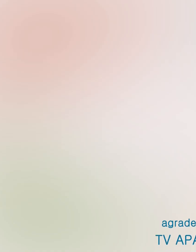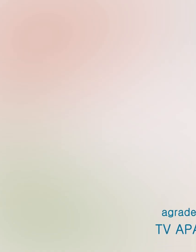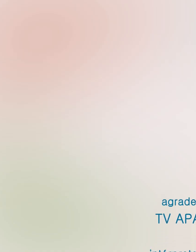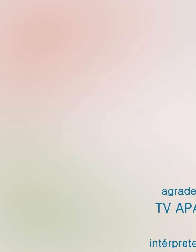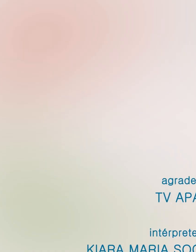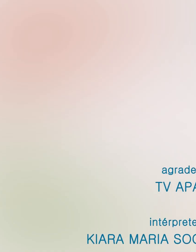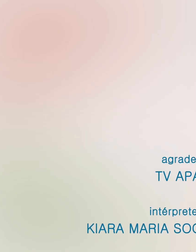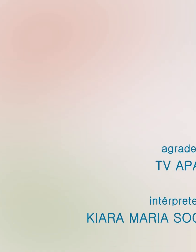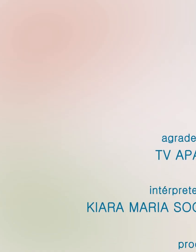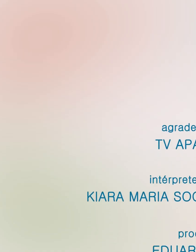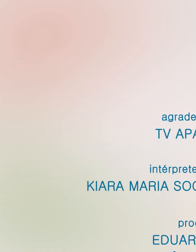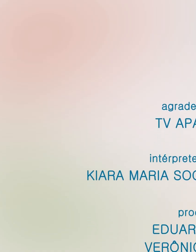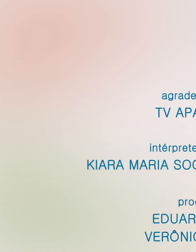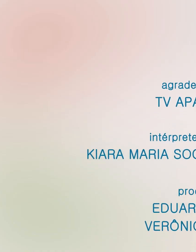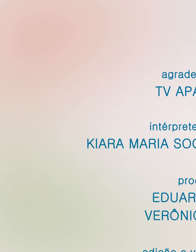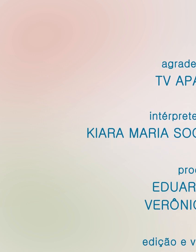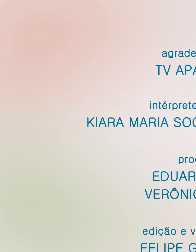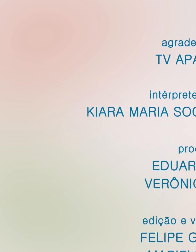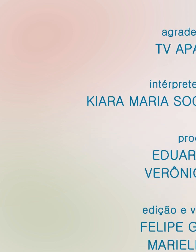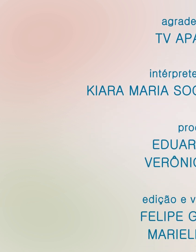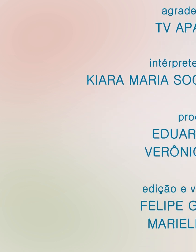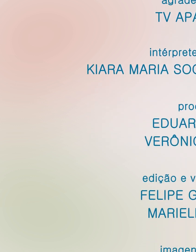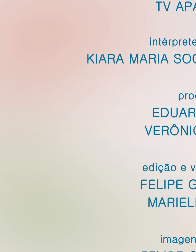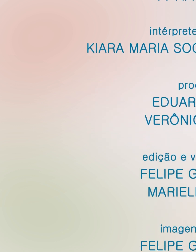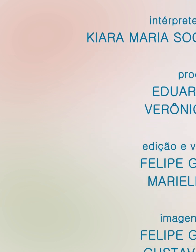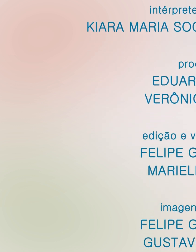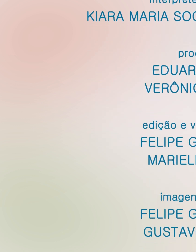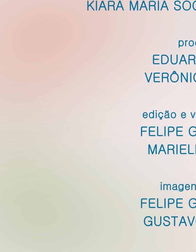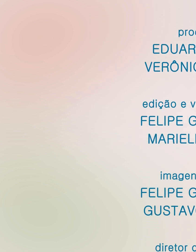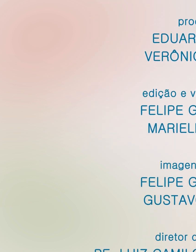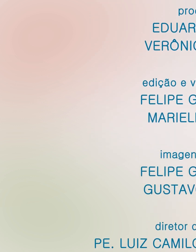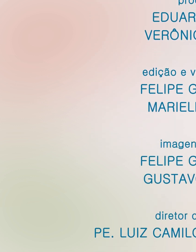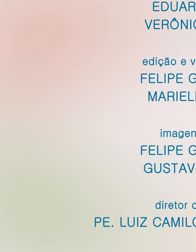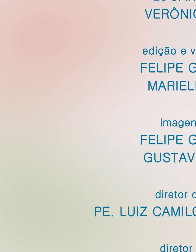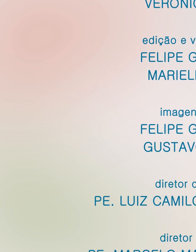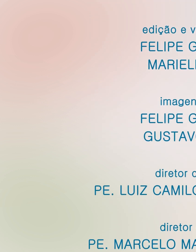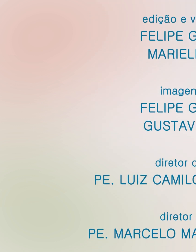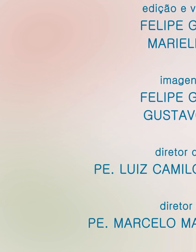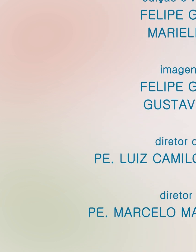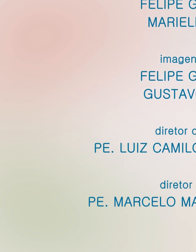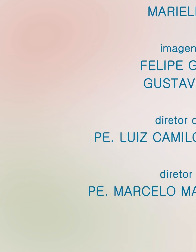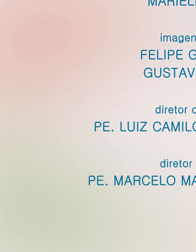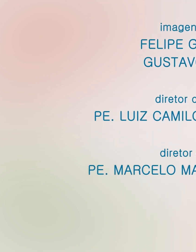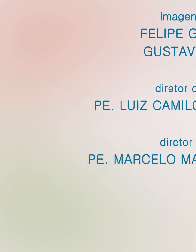O amor, a justiça, a verdade, a paz. A paz.